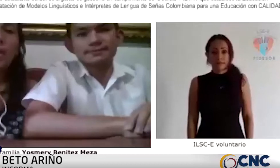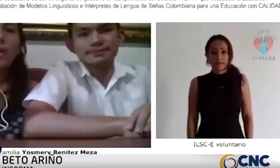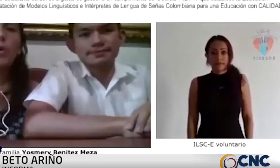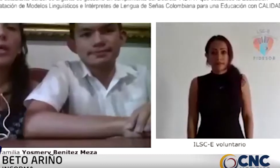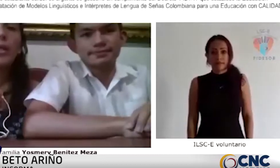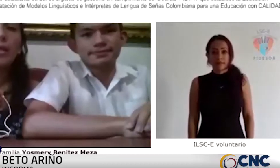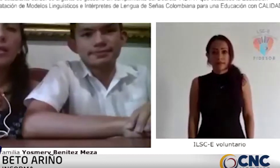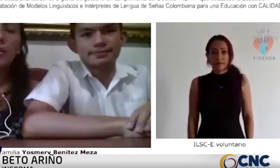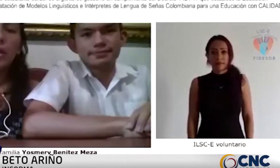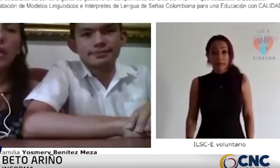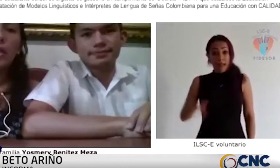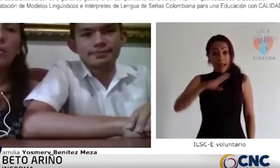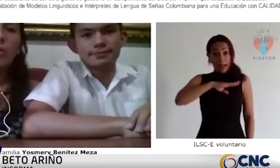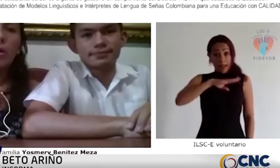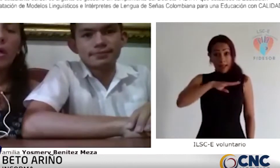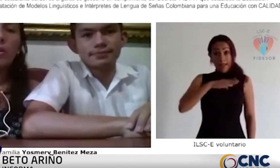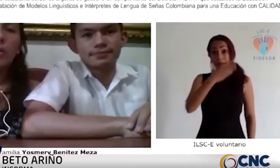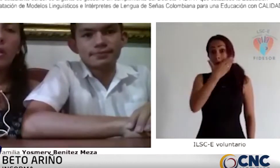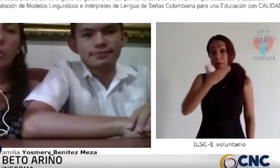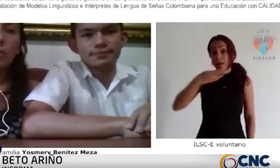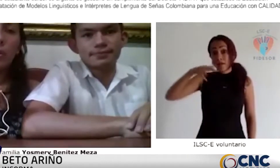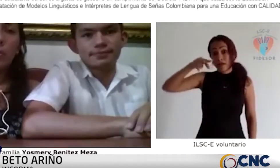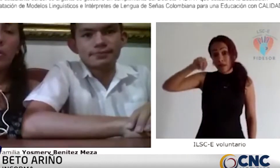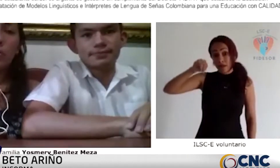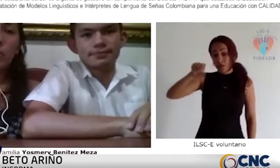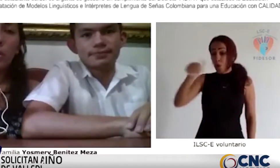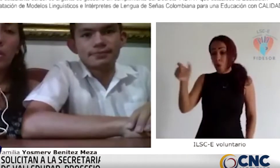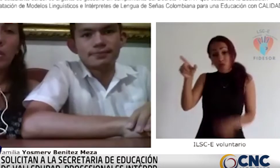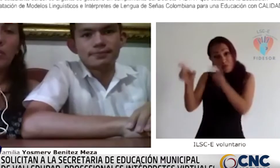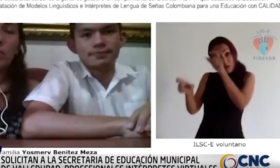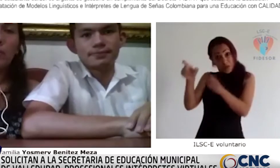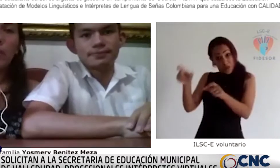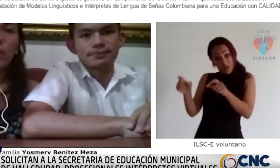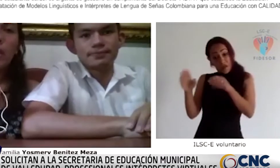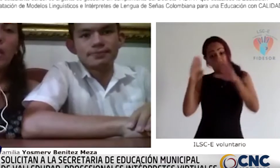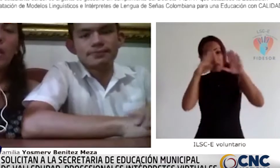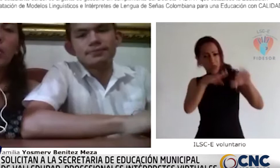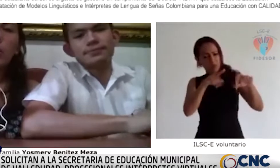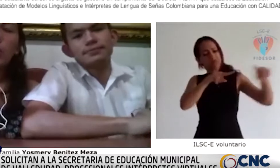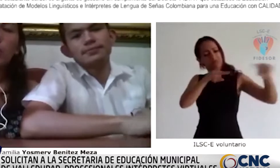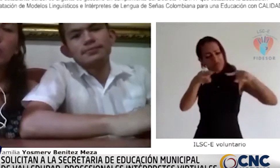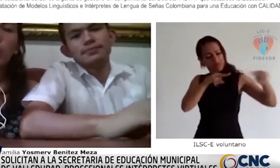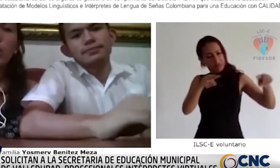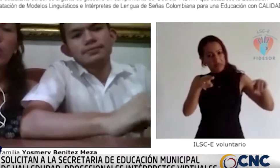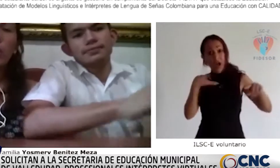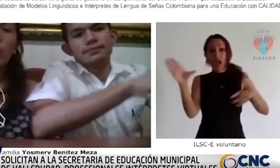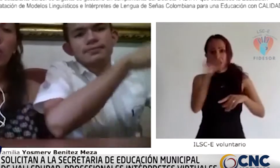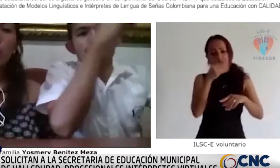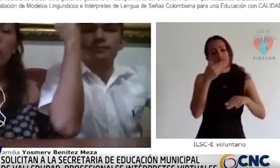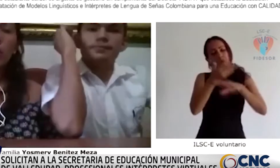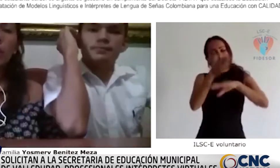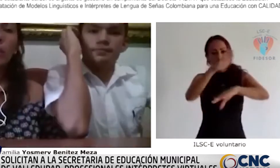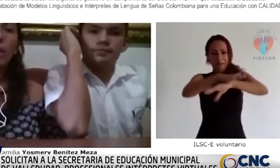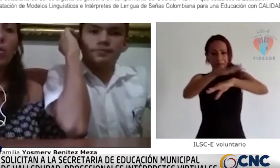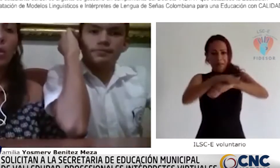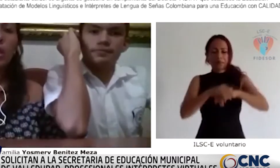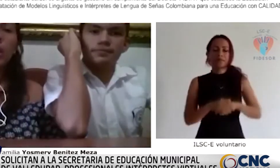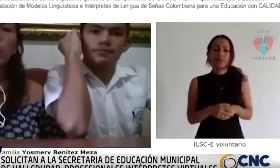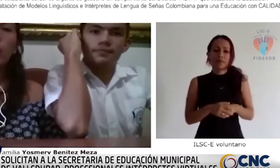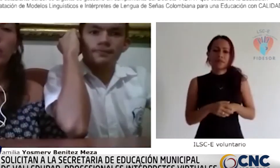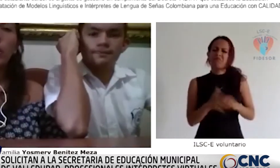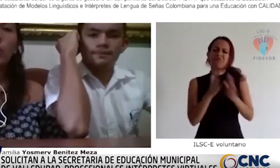Los padres de familia de los niños sordos mudos del Colegio José Eugenio Martínez solicitan a la Secretaría de Educación Municipal de Valledupar